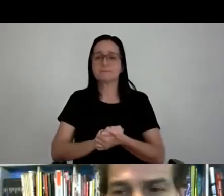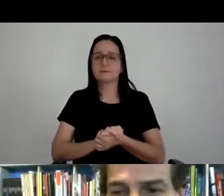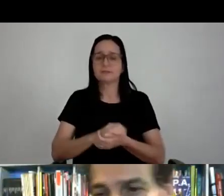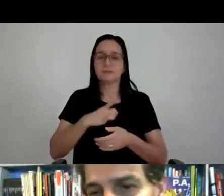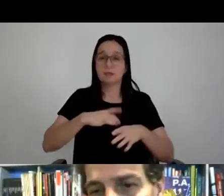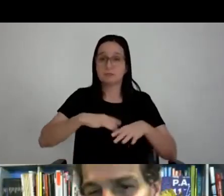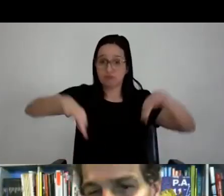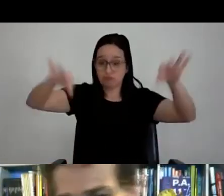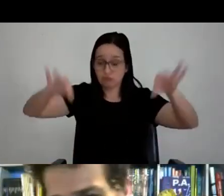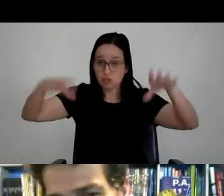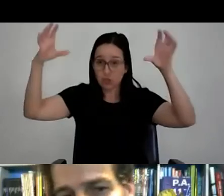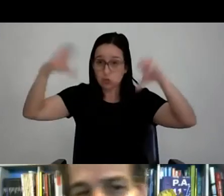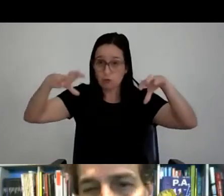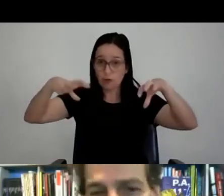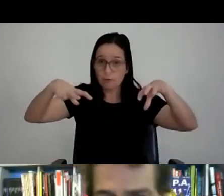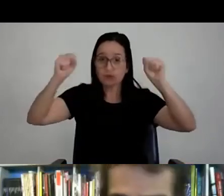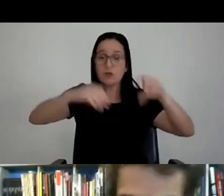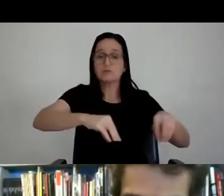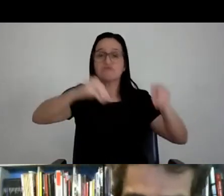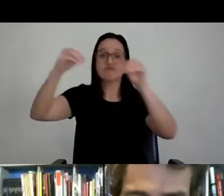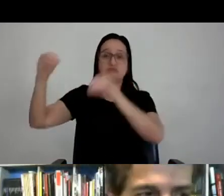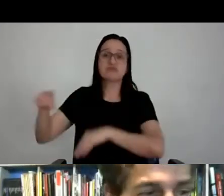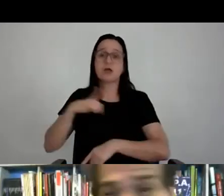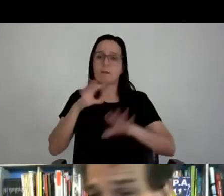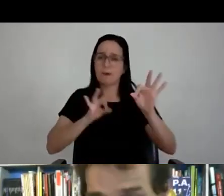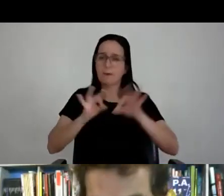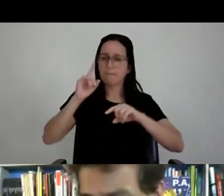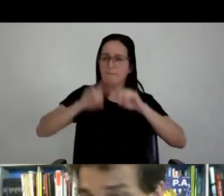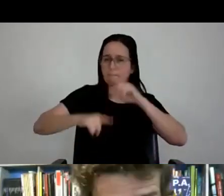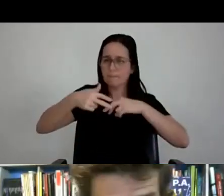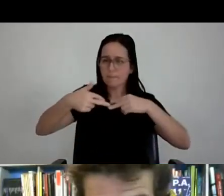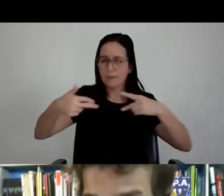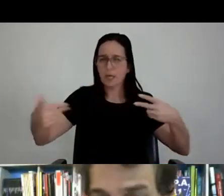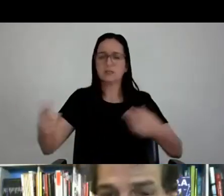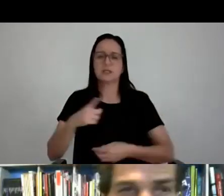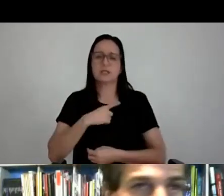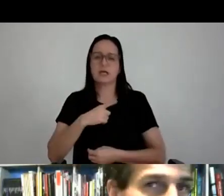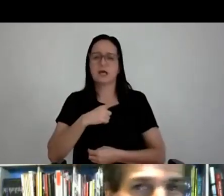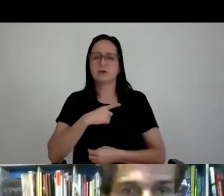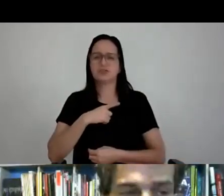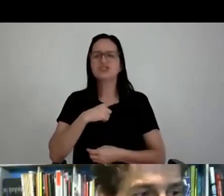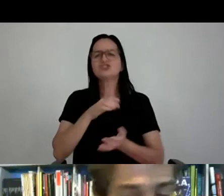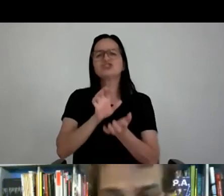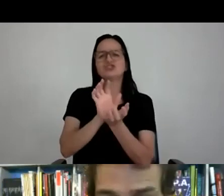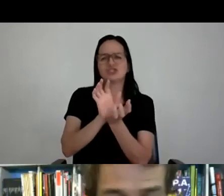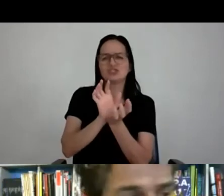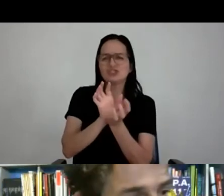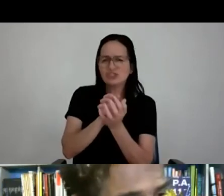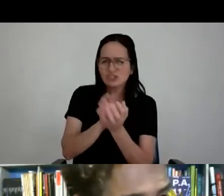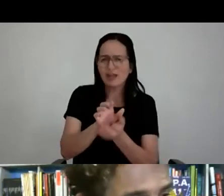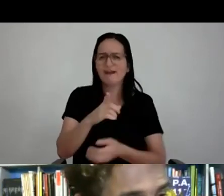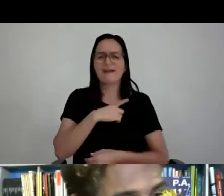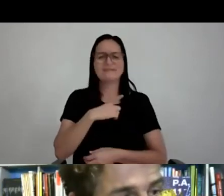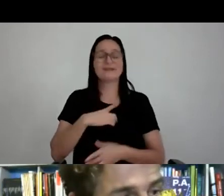choveu, acabou a chuva, a tirou o plástico, montou os instrumentos, uma operação, tinha jacaré em volta, no meio do nada, uma operação super